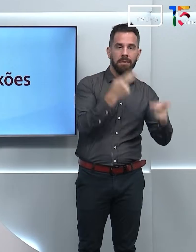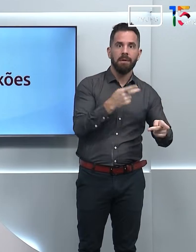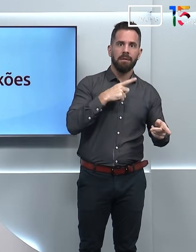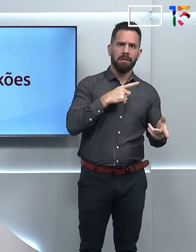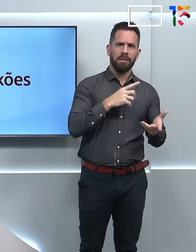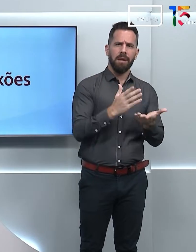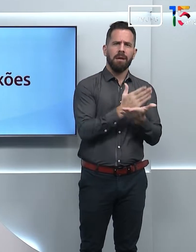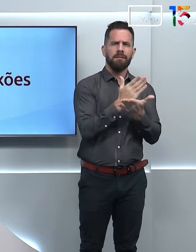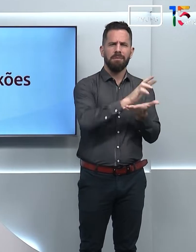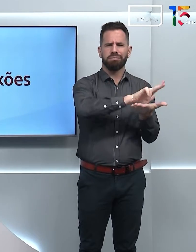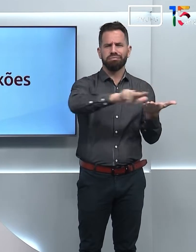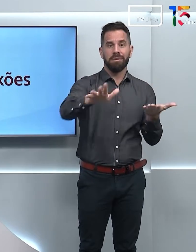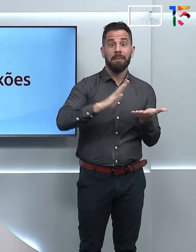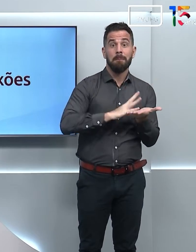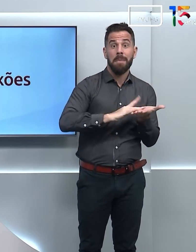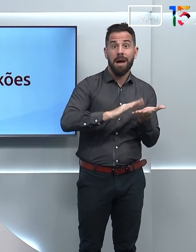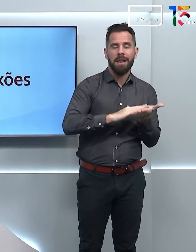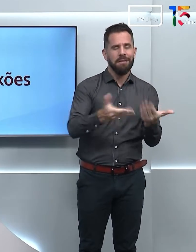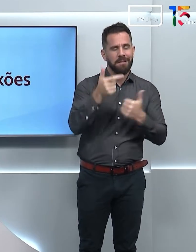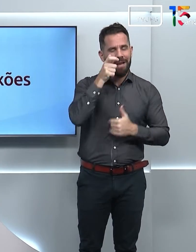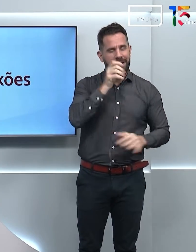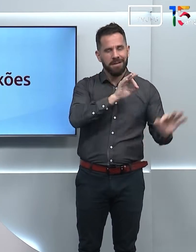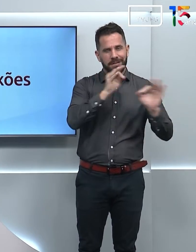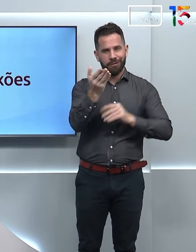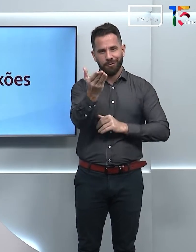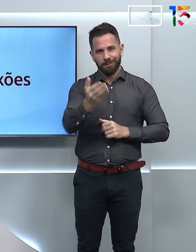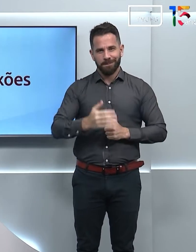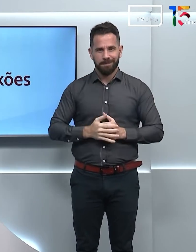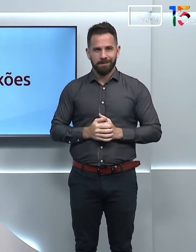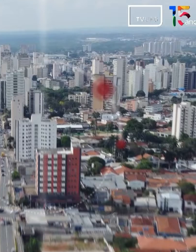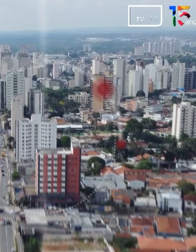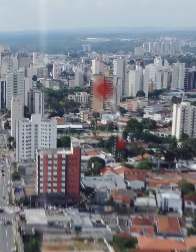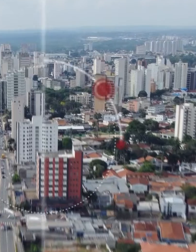braile. Vem com a gente, o programa já está no ar!